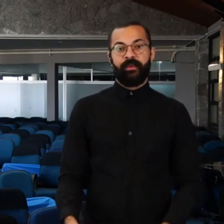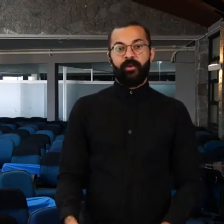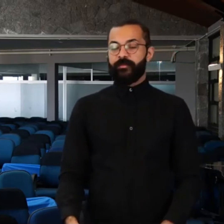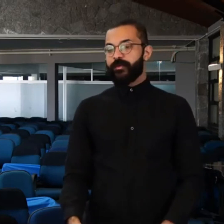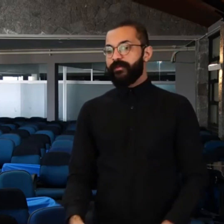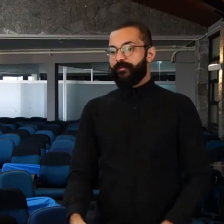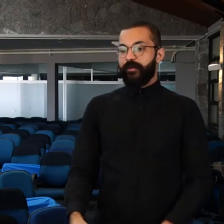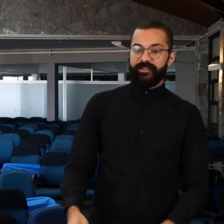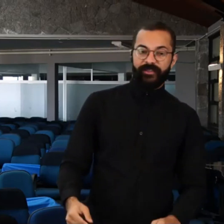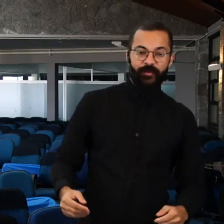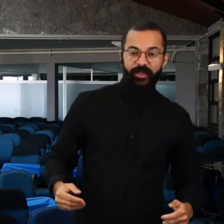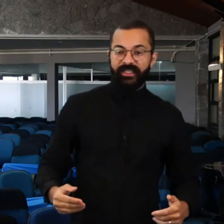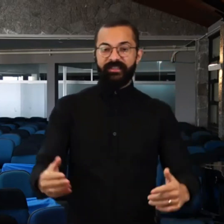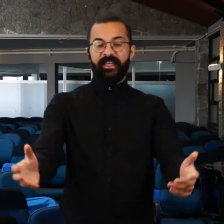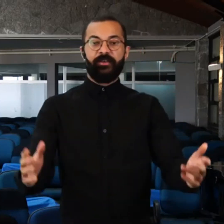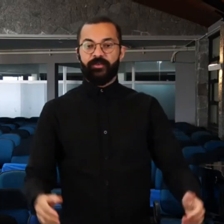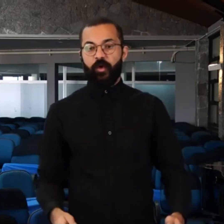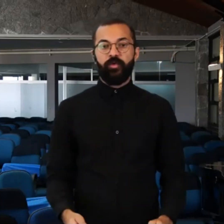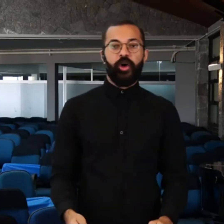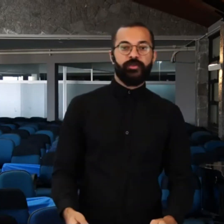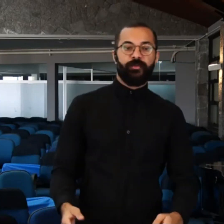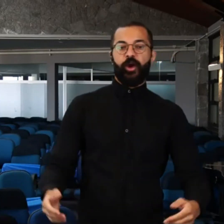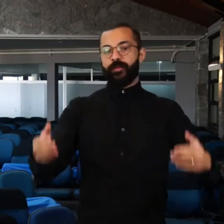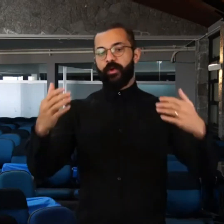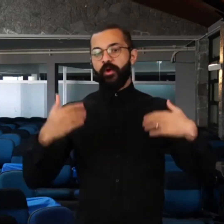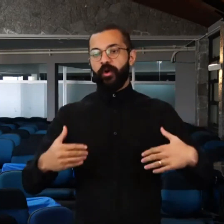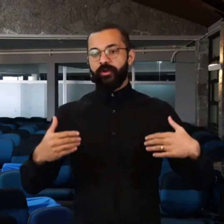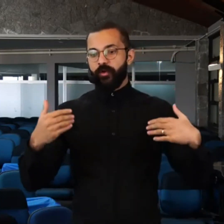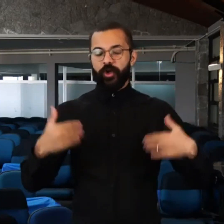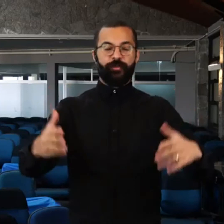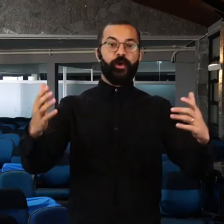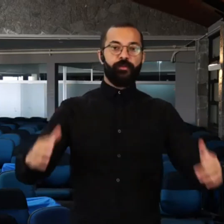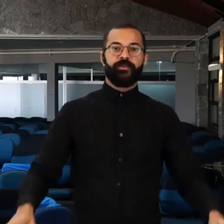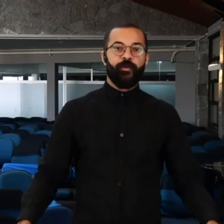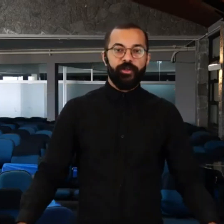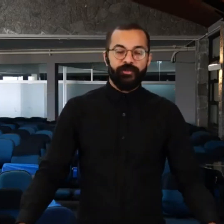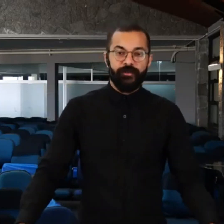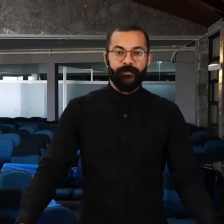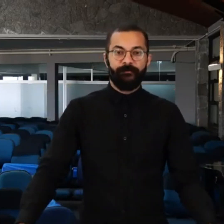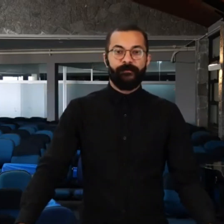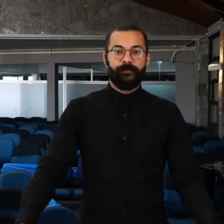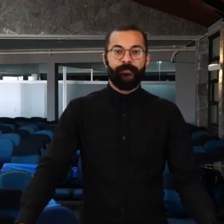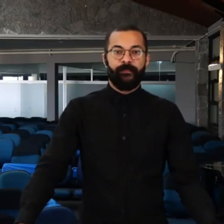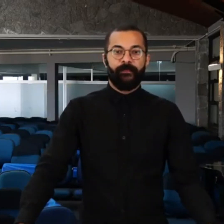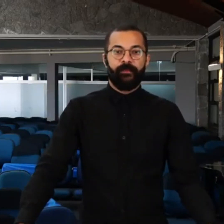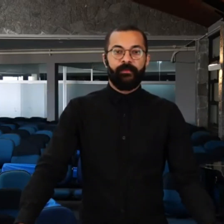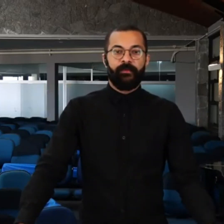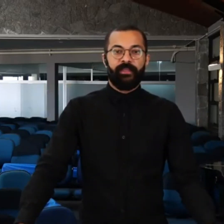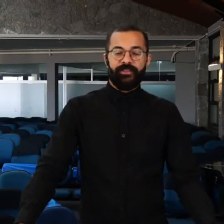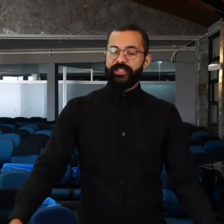Como se fosse uma forma de extorquir Deus com o nosso próprio esforço. Tem gente